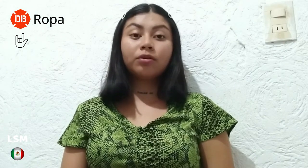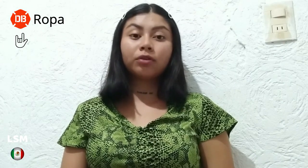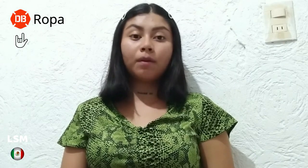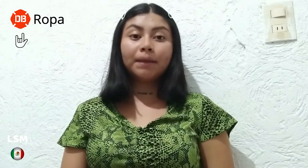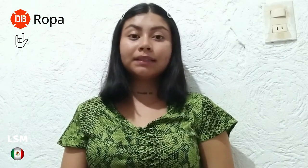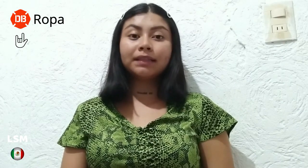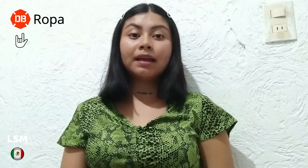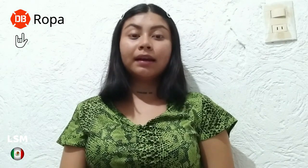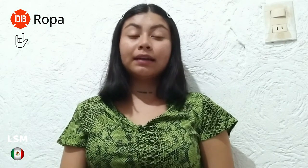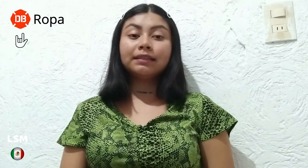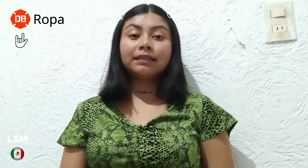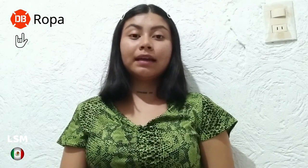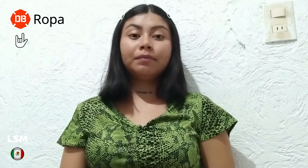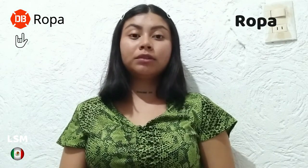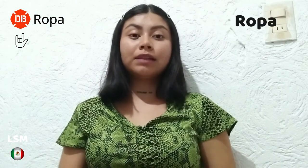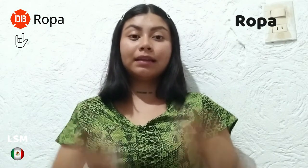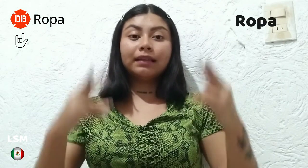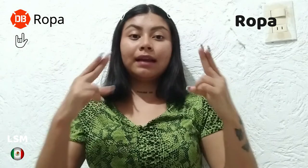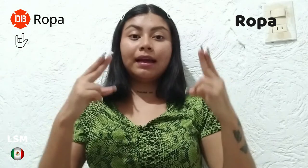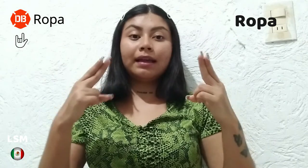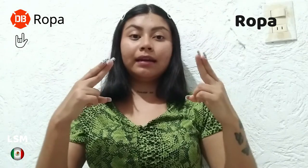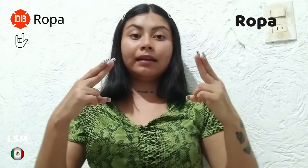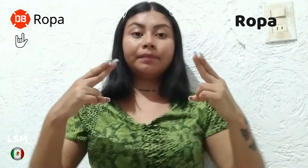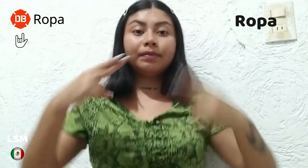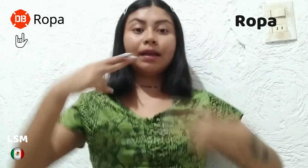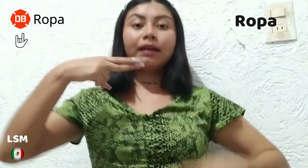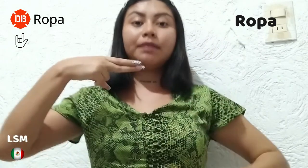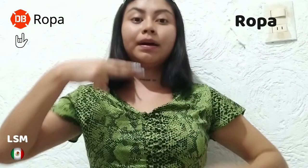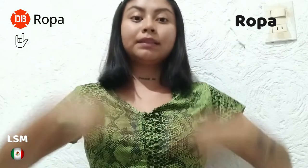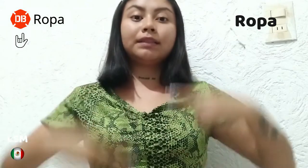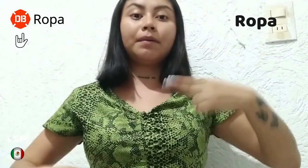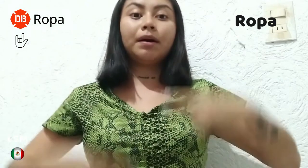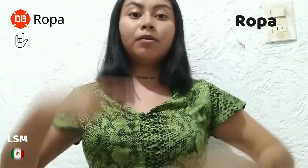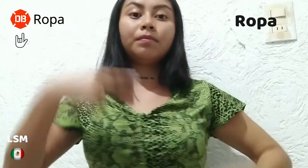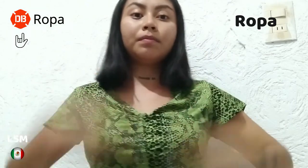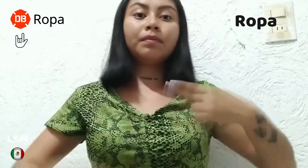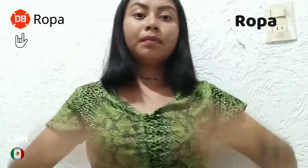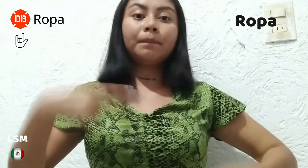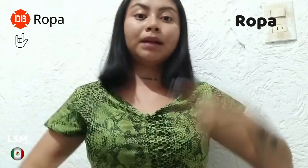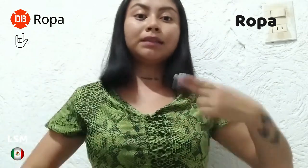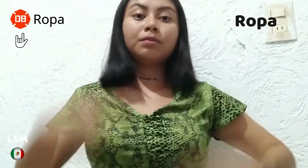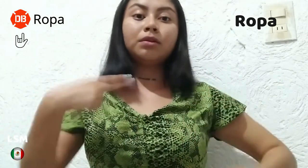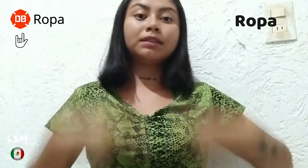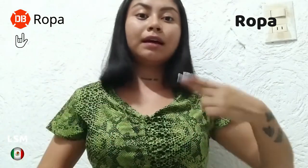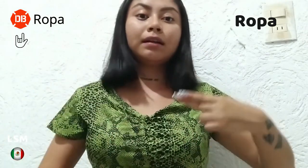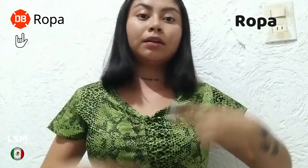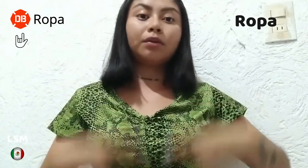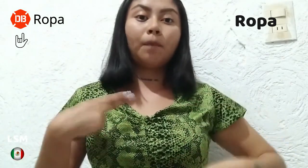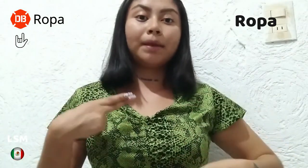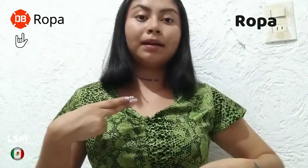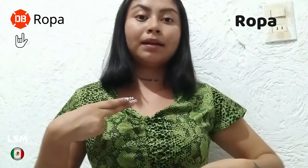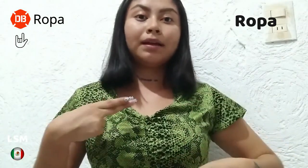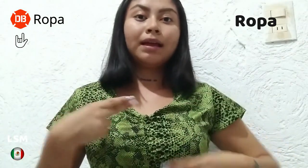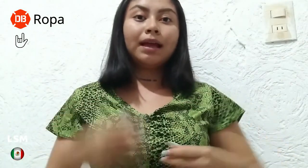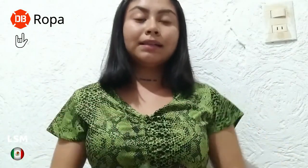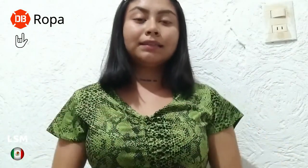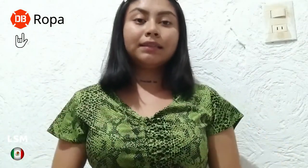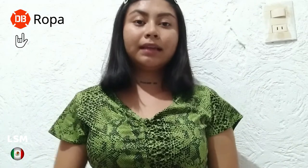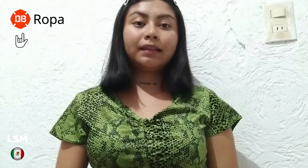ropas. Realizaremos la letra R de arriba hacia abajo para simbolizar ropa. El siguiente